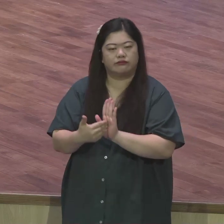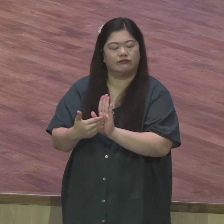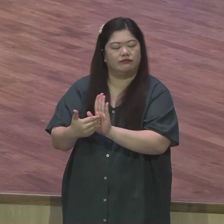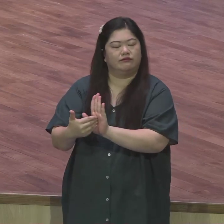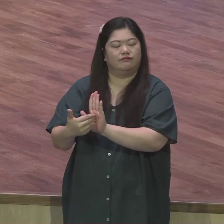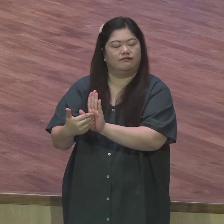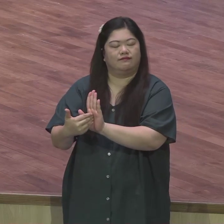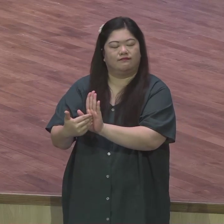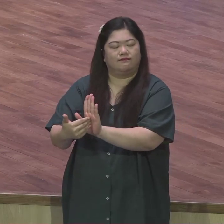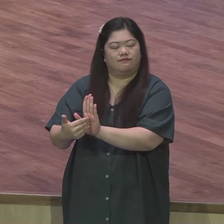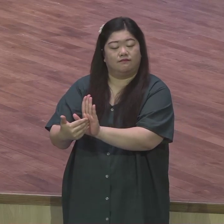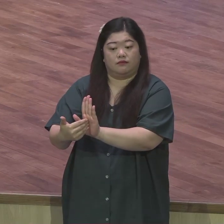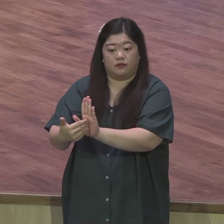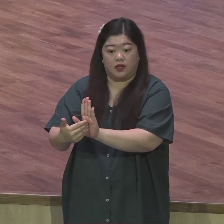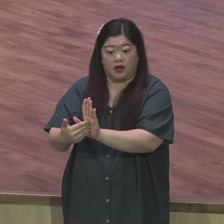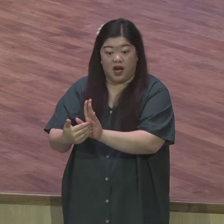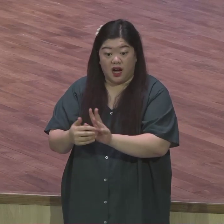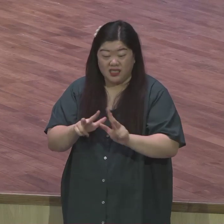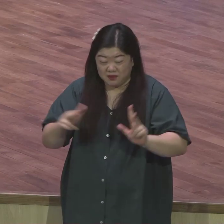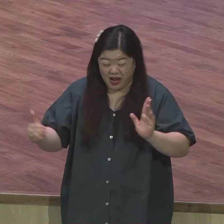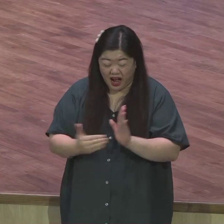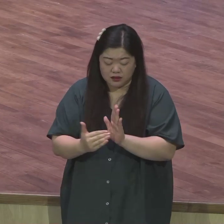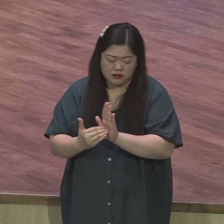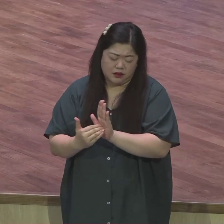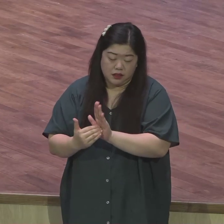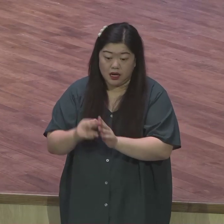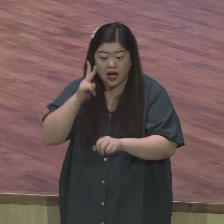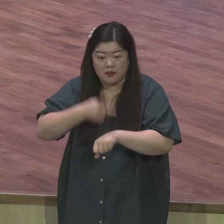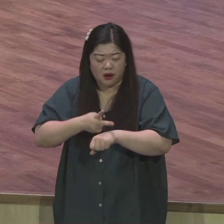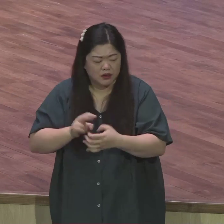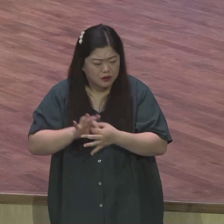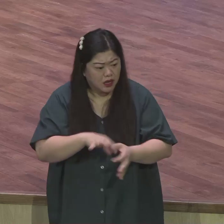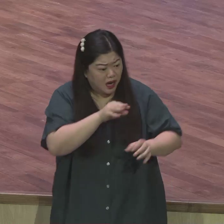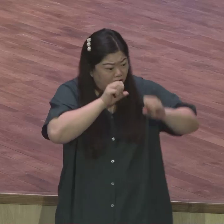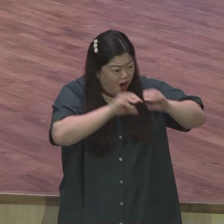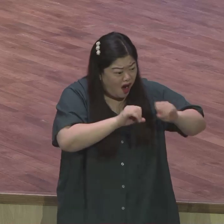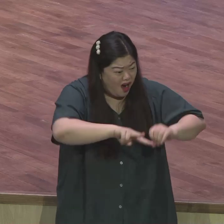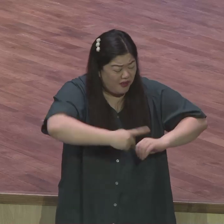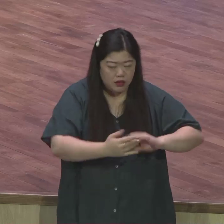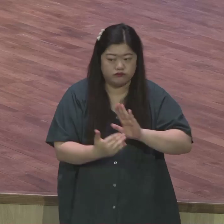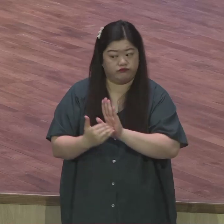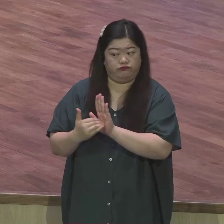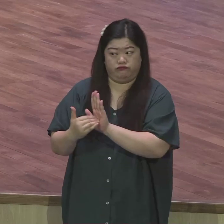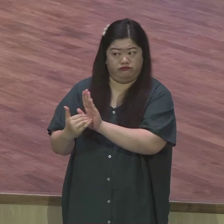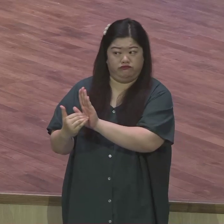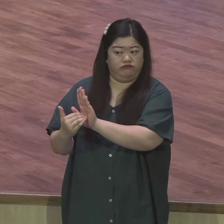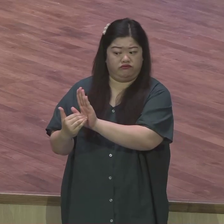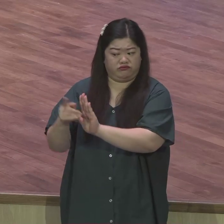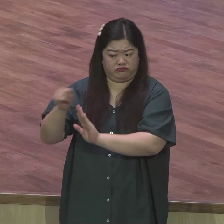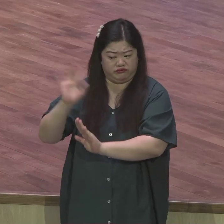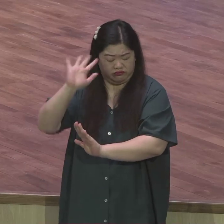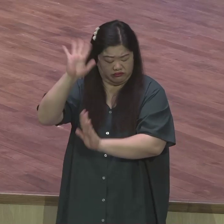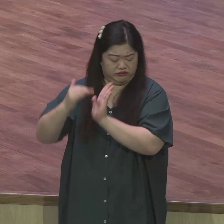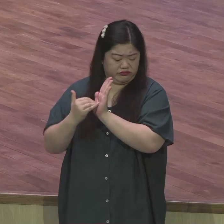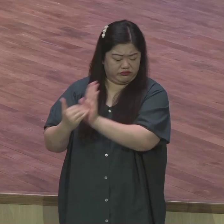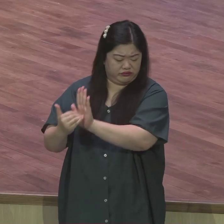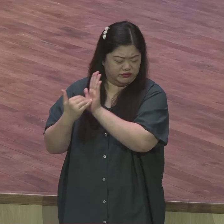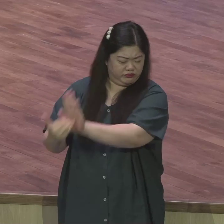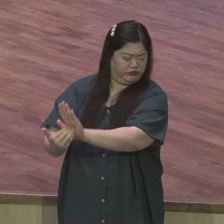지금까지 받지 못하고 있으니까 바울의 고민이 가장 큰 거예요 이 엄청난 조상 이 엄청난 신분 엄청난 축복